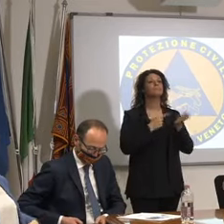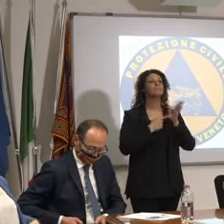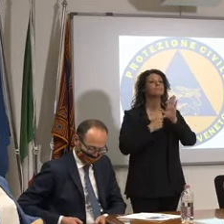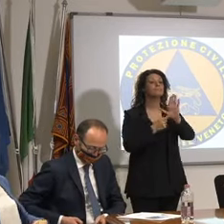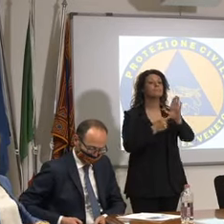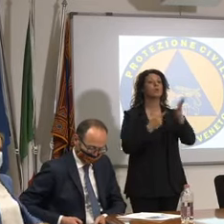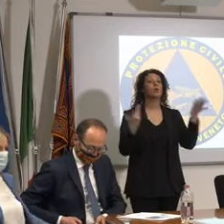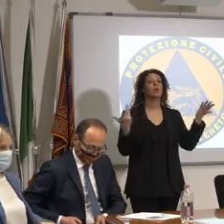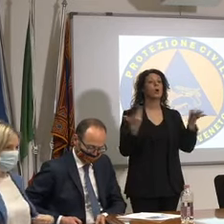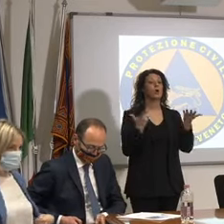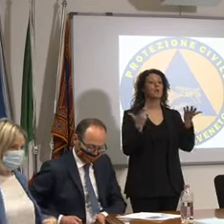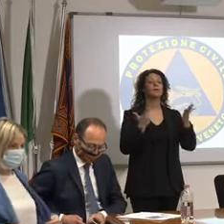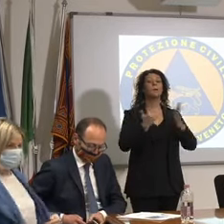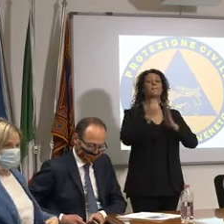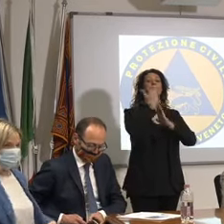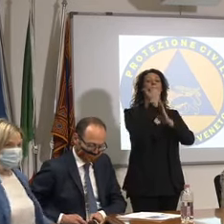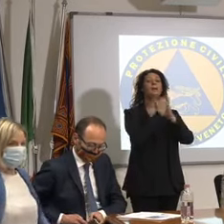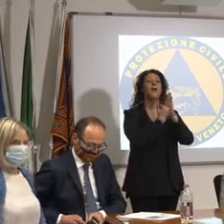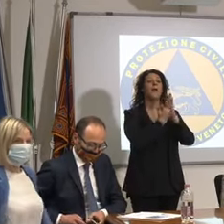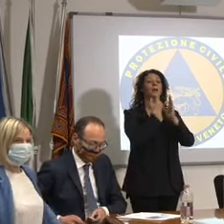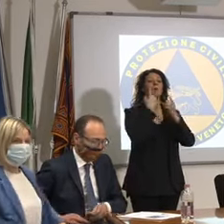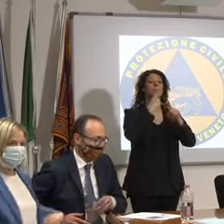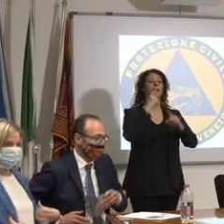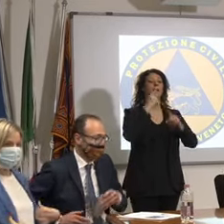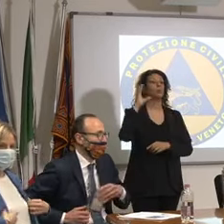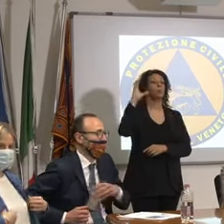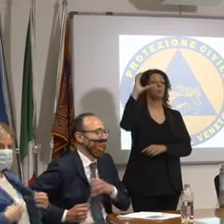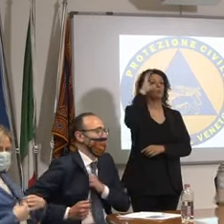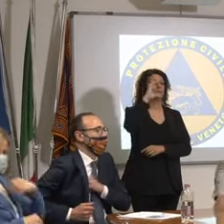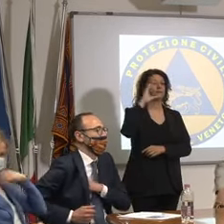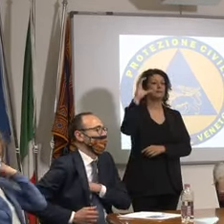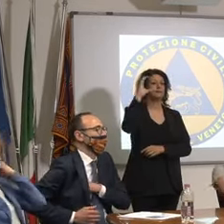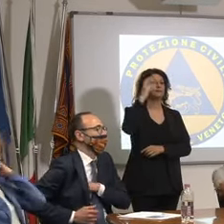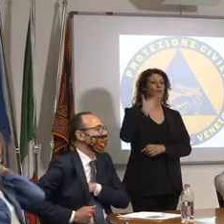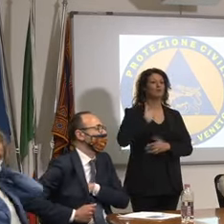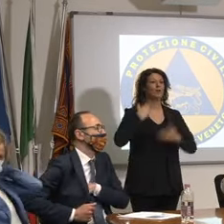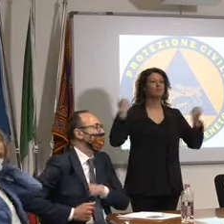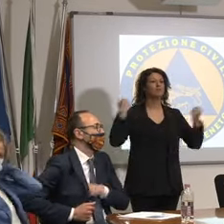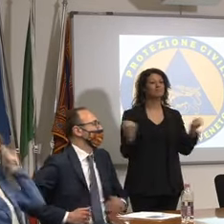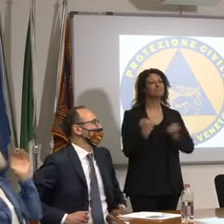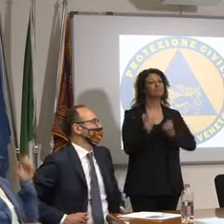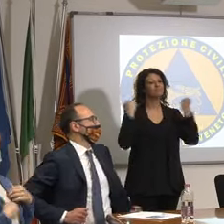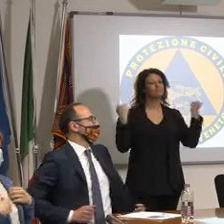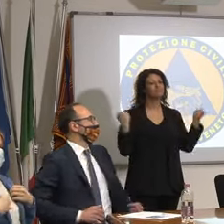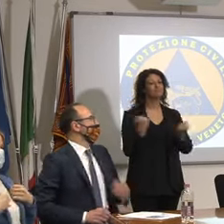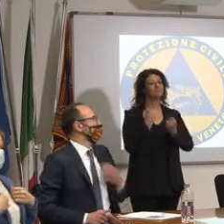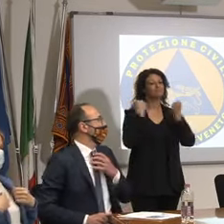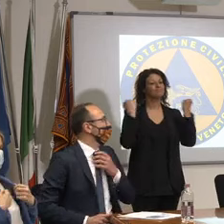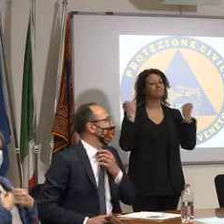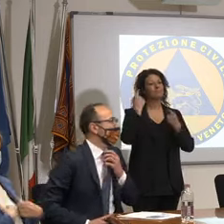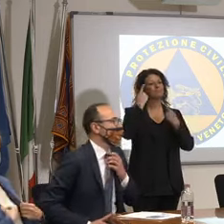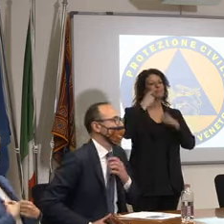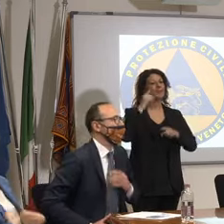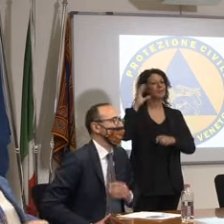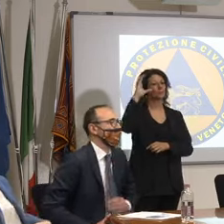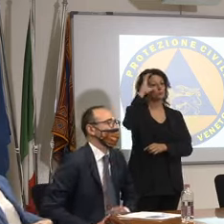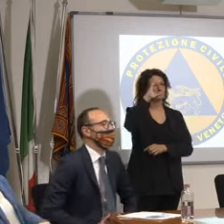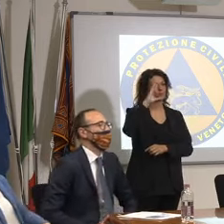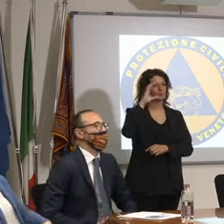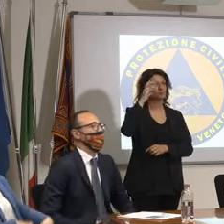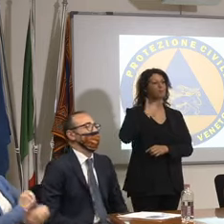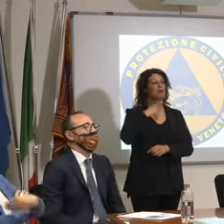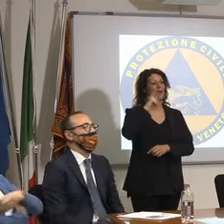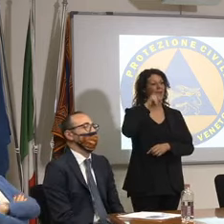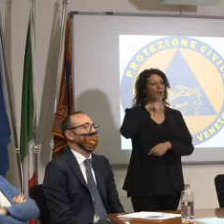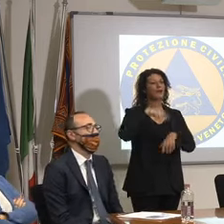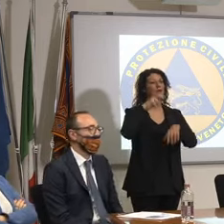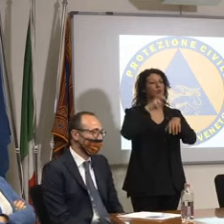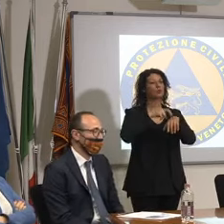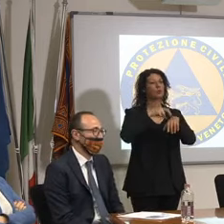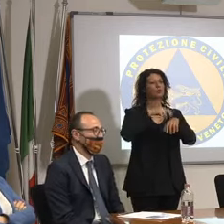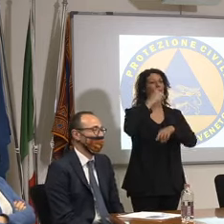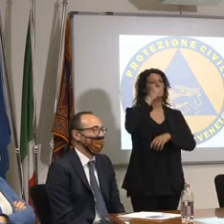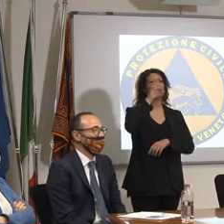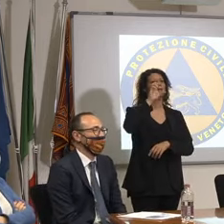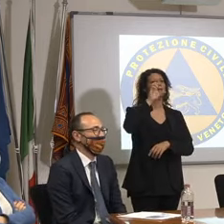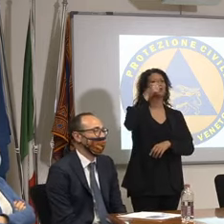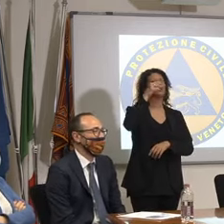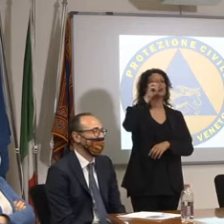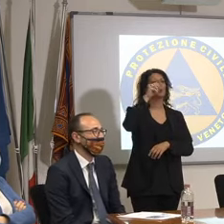piano turistico e quindi tutta la campagna promozionale verrà presentata c'è anche dottor de donatis che saluto vedo qui tra